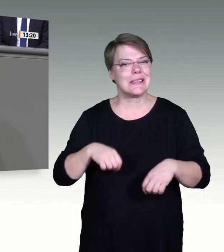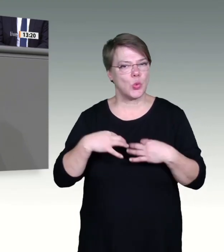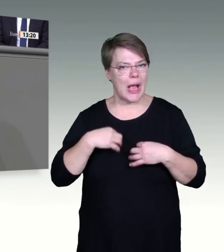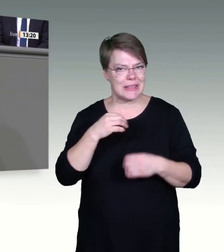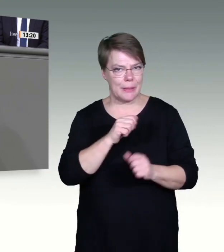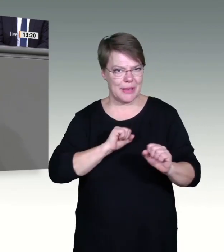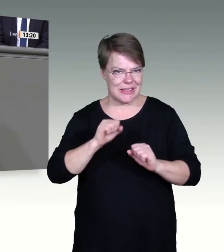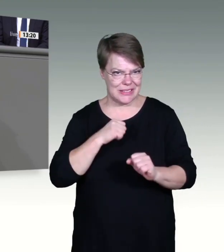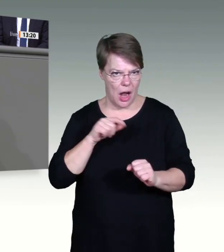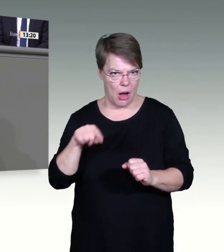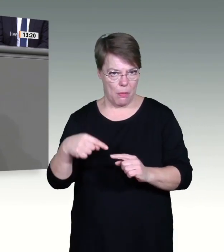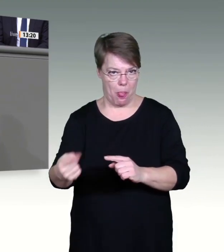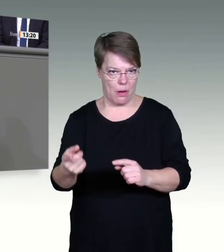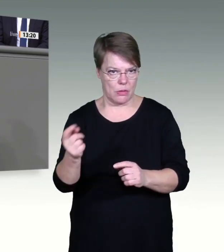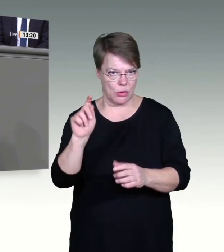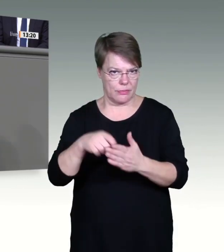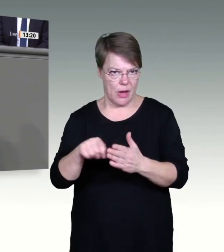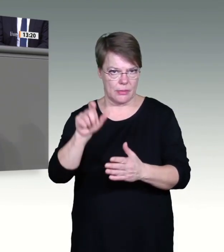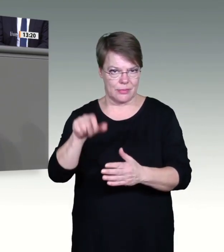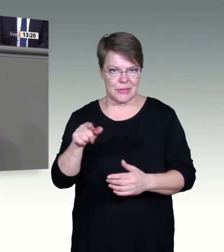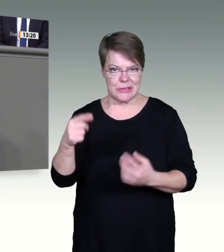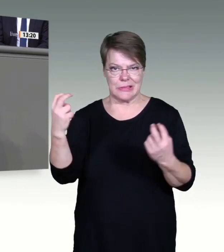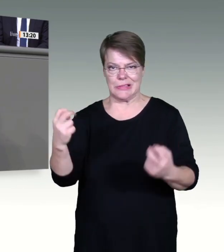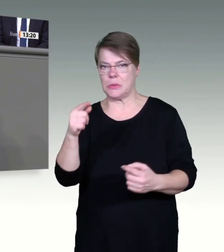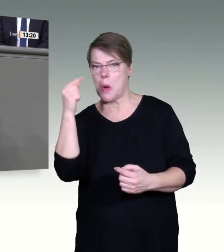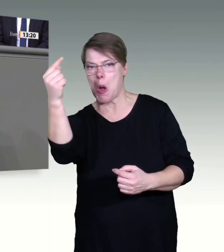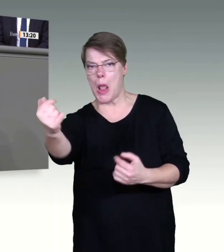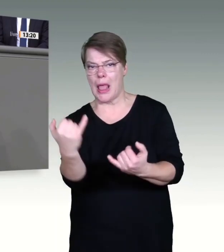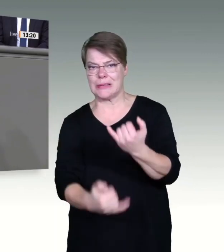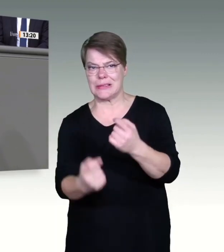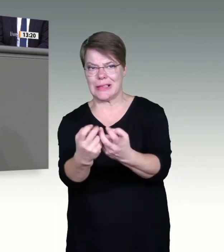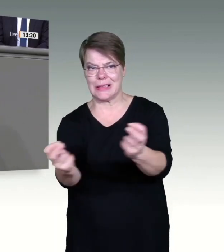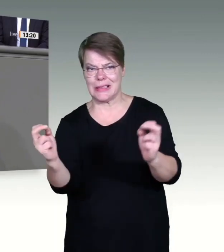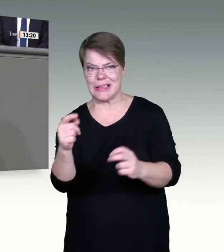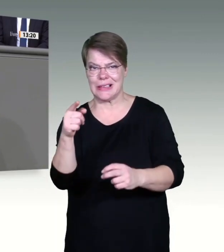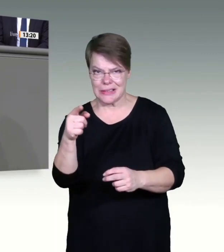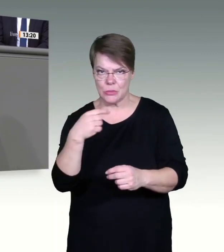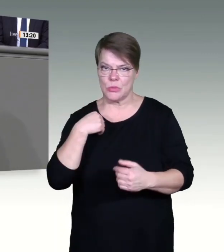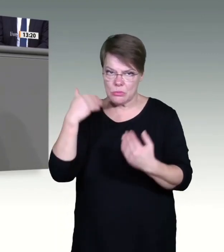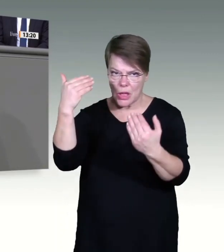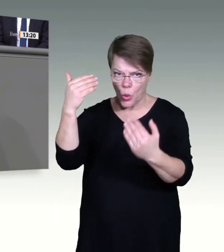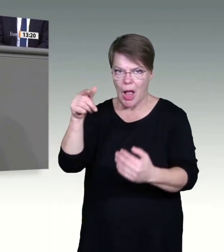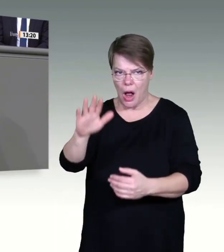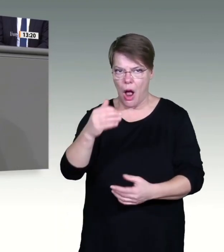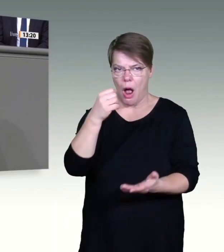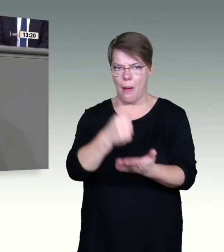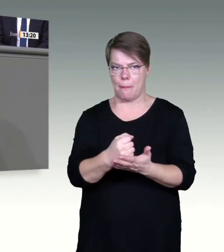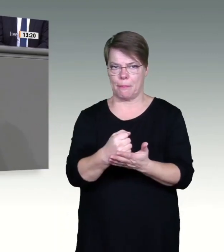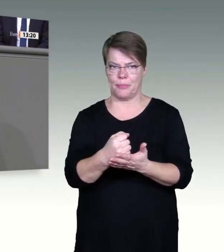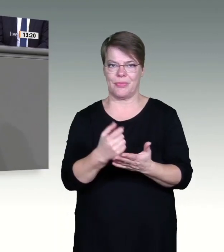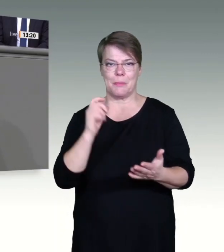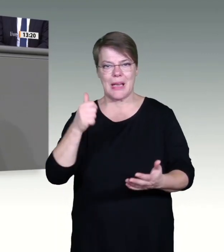auch mit einem Dank an den scheidenden Gesundheitsminister Jens Spahn verbinden, der in den letzten Monaten bei vielen Streitthemen